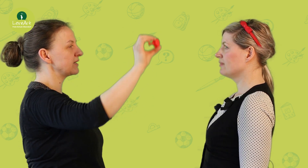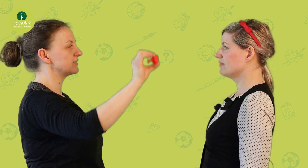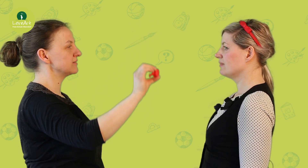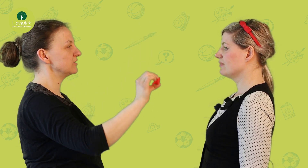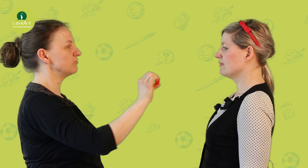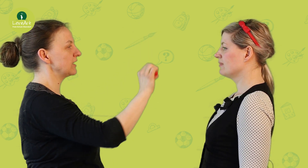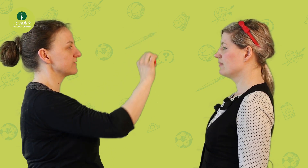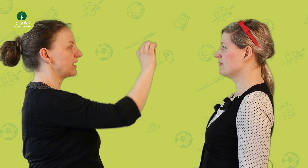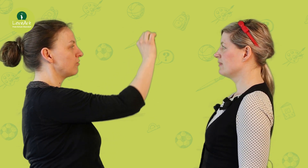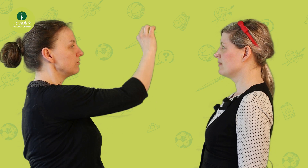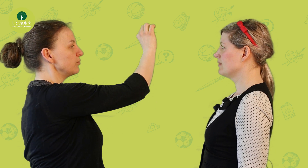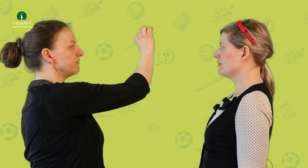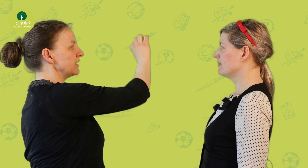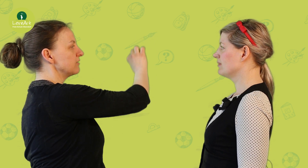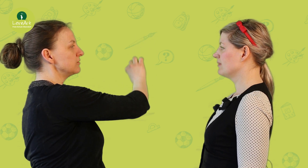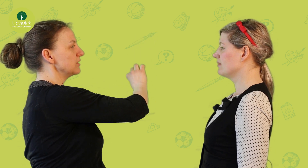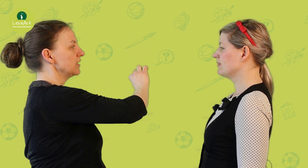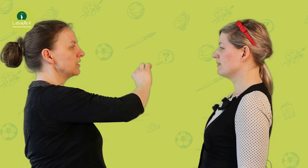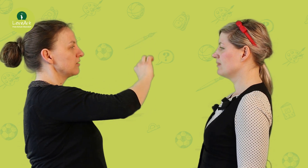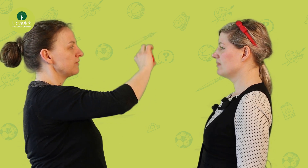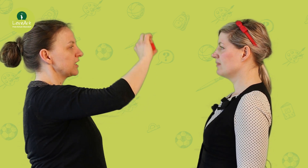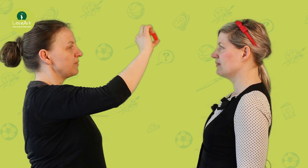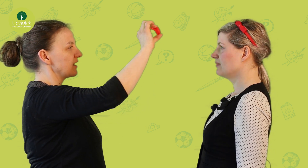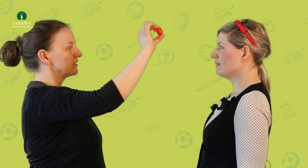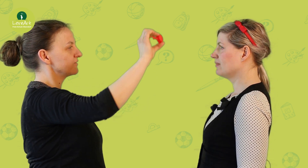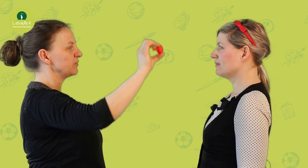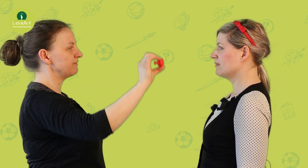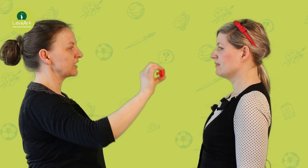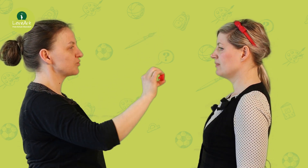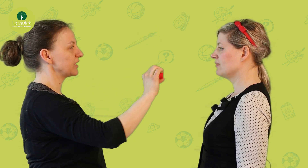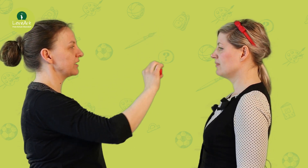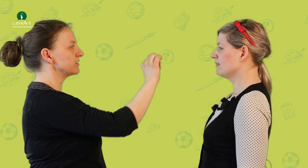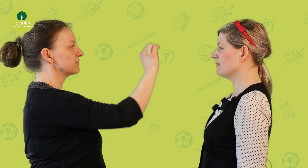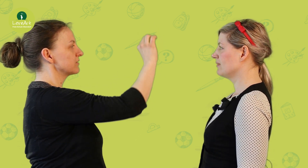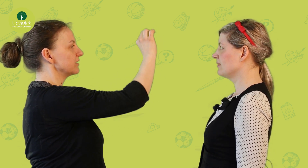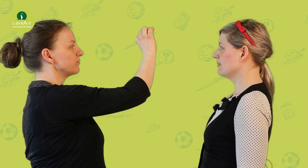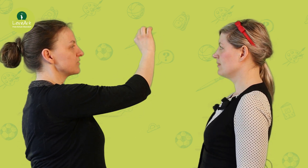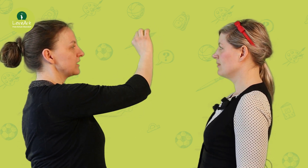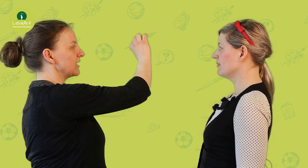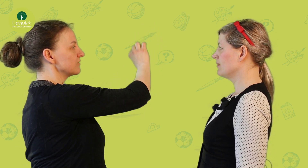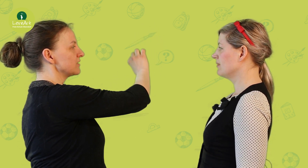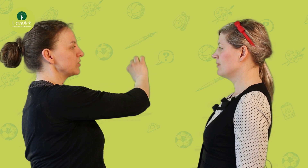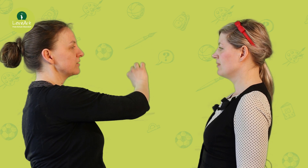beobachte Julias Augenbewegung und wenn ich merke, dass sie mir weg springt, gehe ich ein bisschen langsamer.